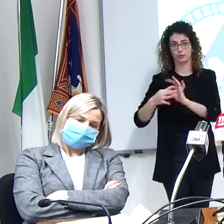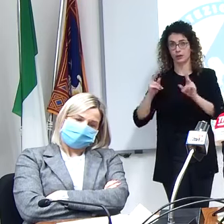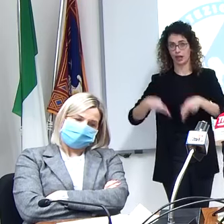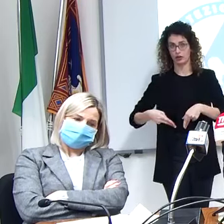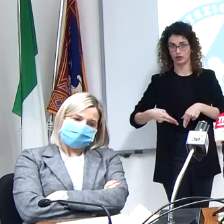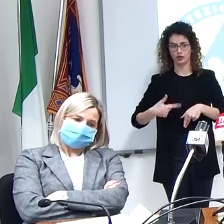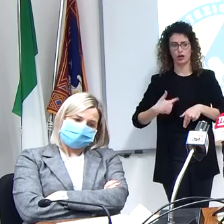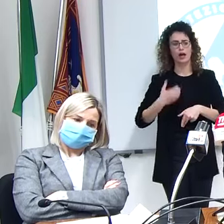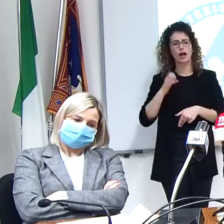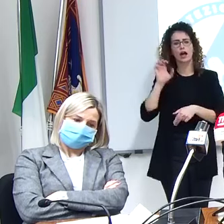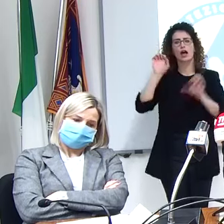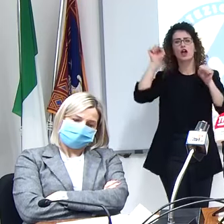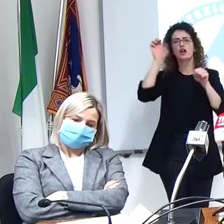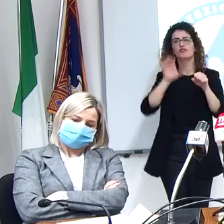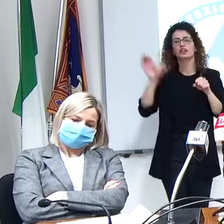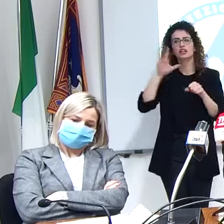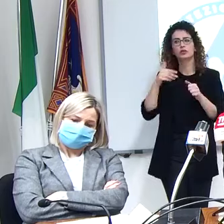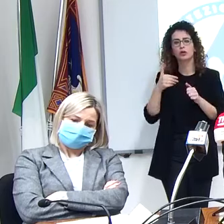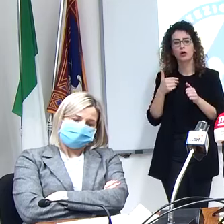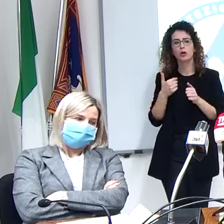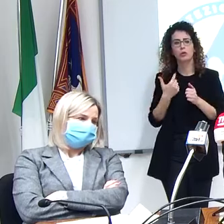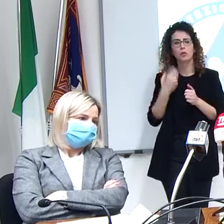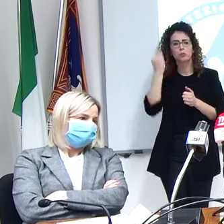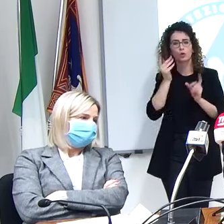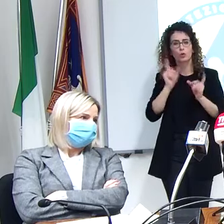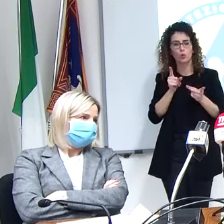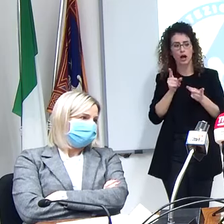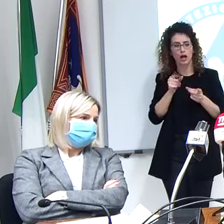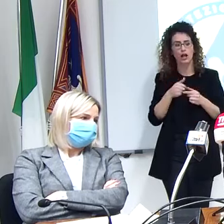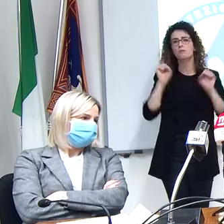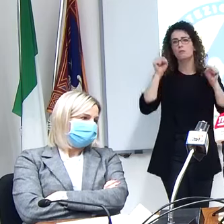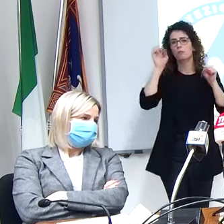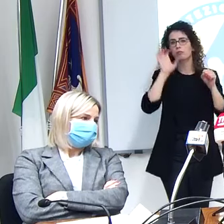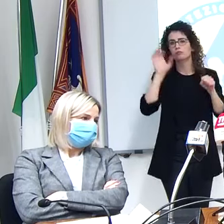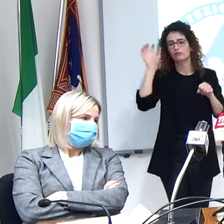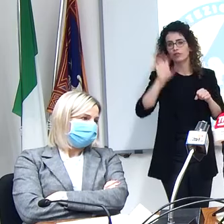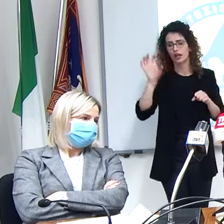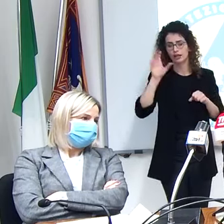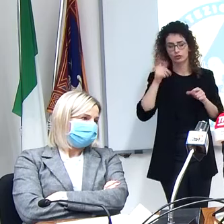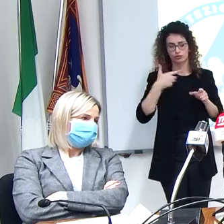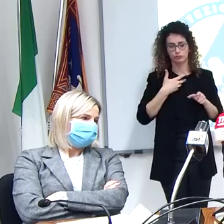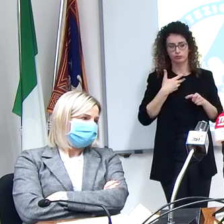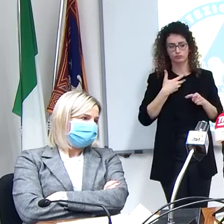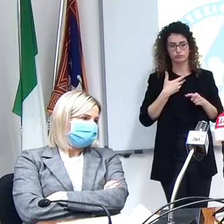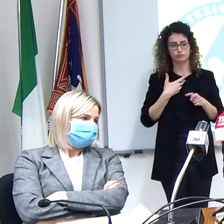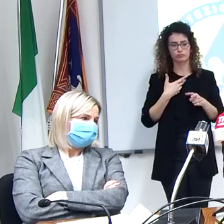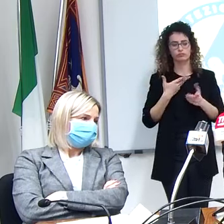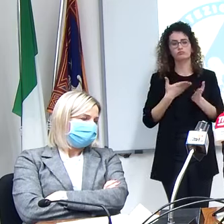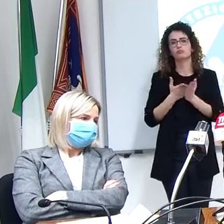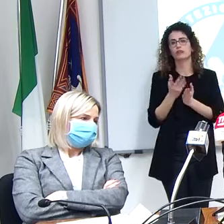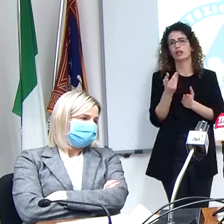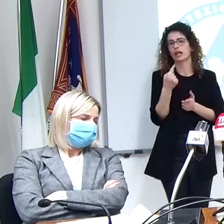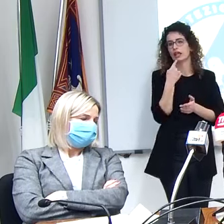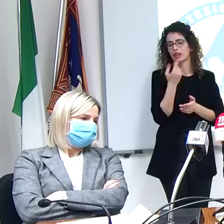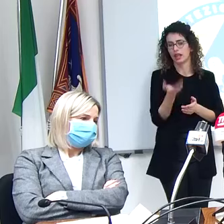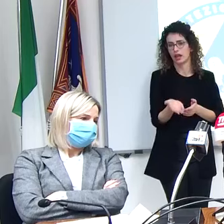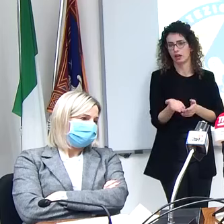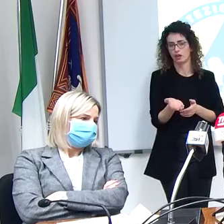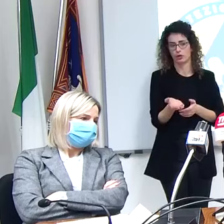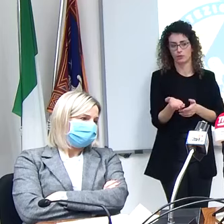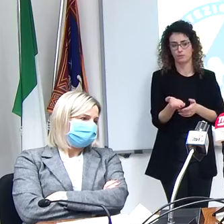oppure se non l'ha presa neanche in considerazione la posizione del Veneto è sulla linea che lei raccontava di